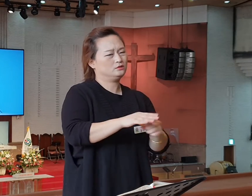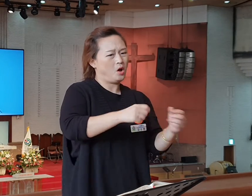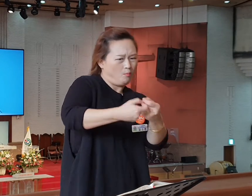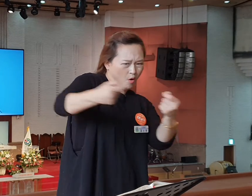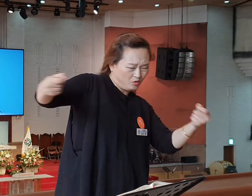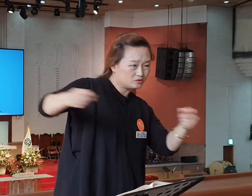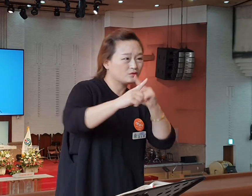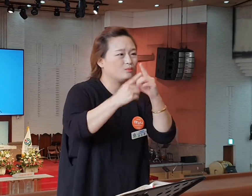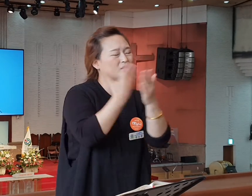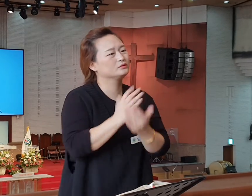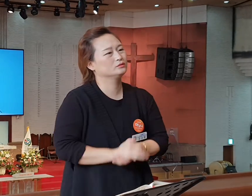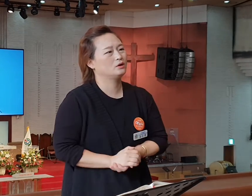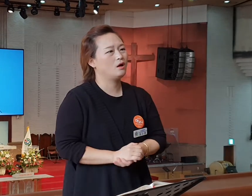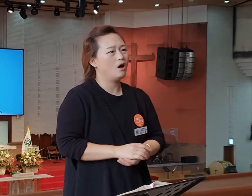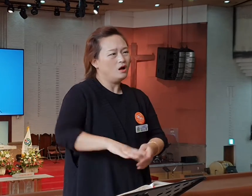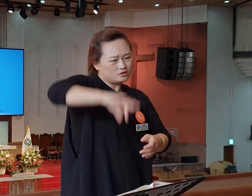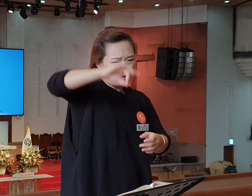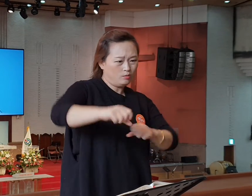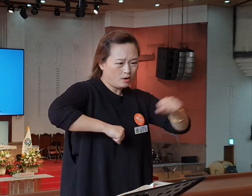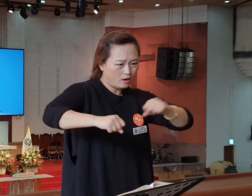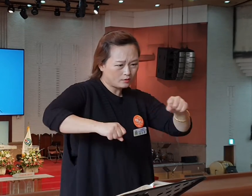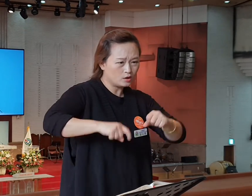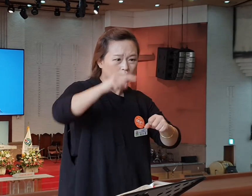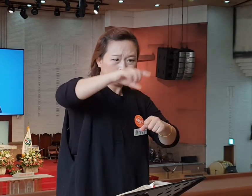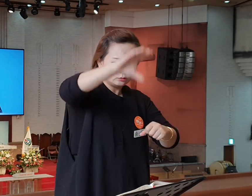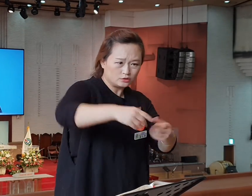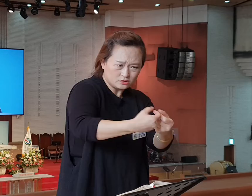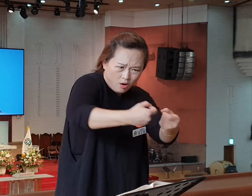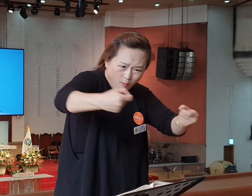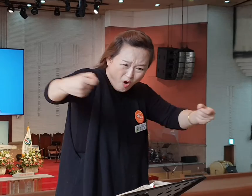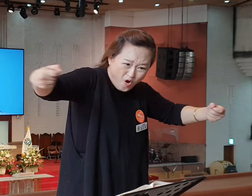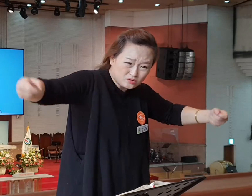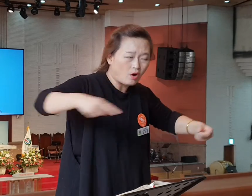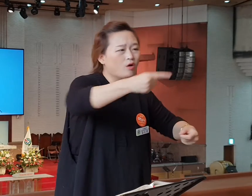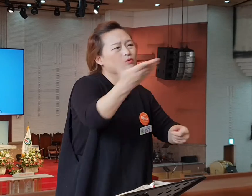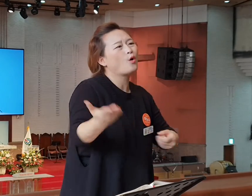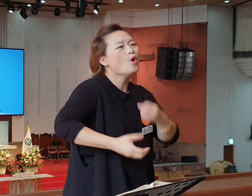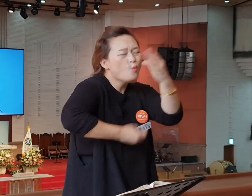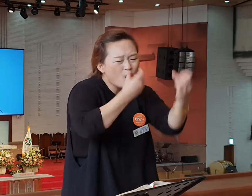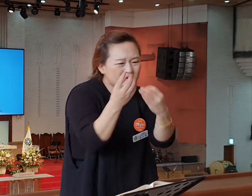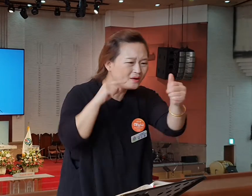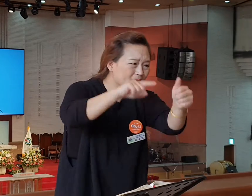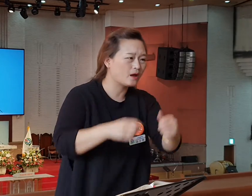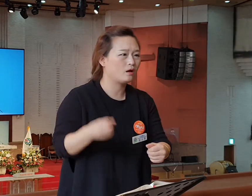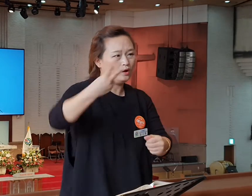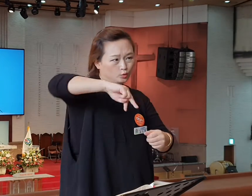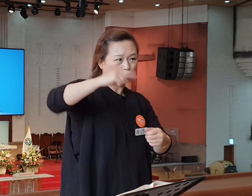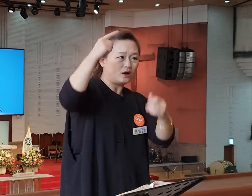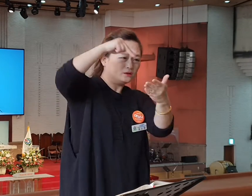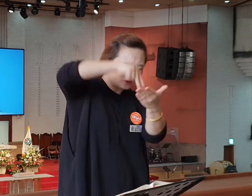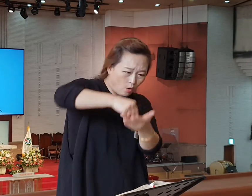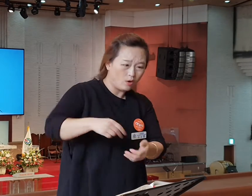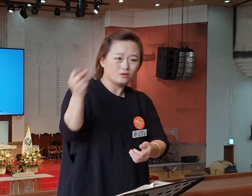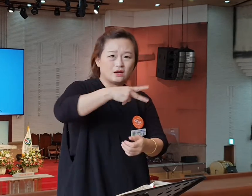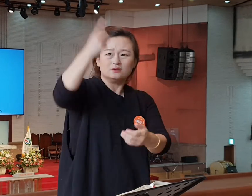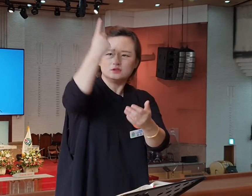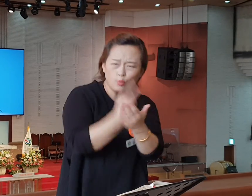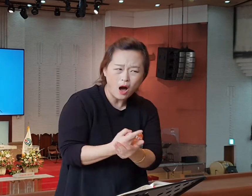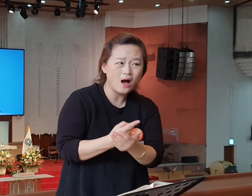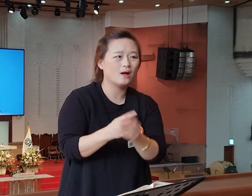너희들 처음 사랑은 버리고 처음 행위 거기서는 꽤나 멀어졌구나. 너희들 회개해라. 돌아서라. 다시 와라 이야기합니다.